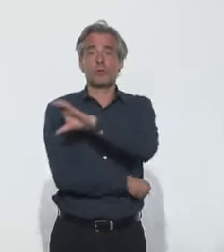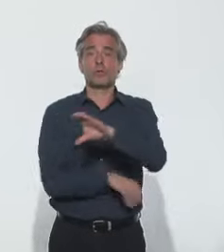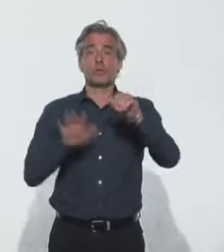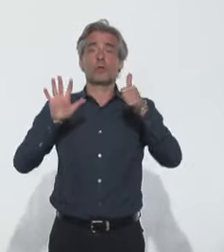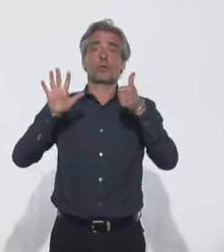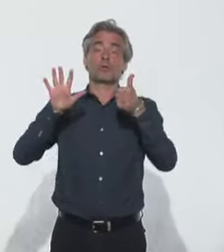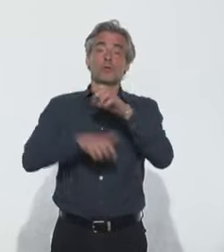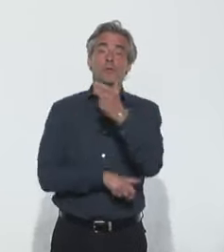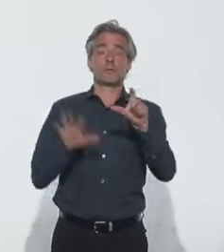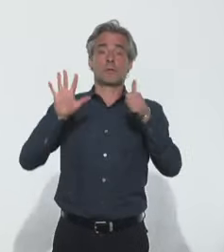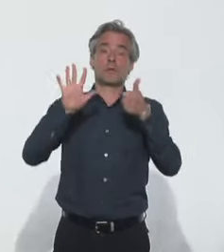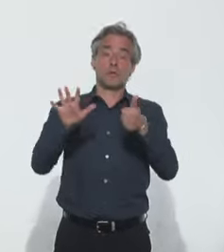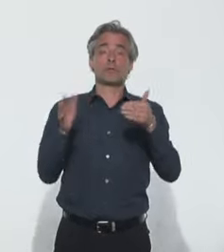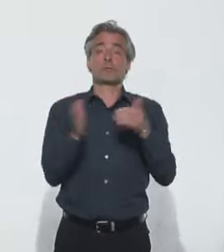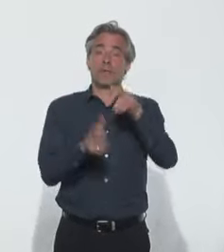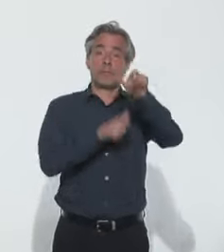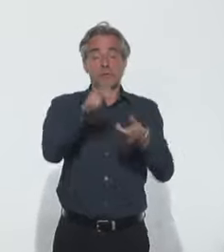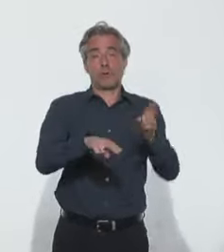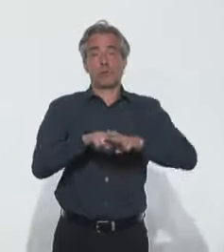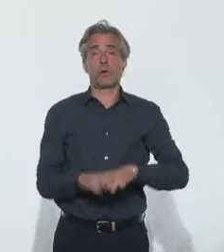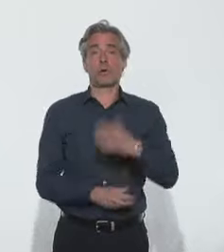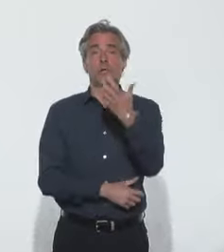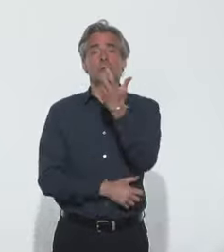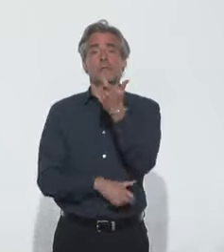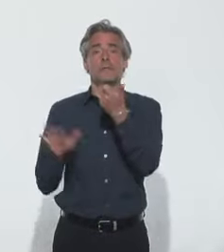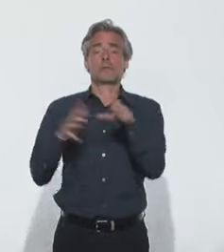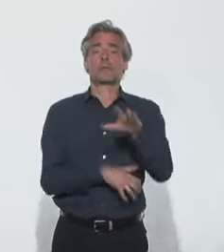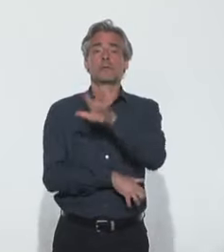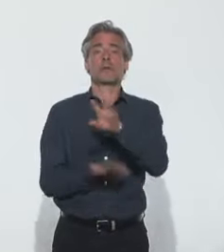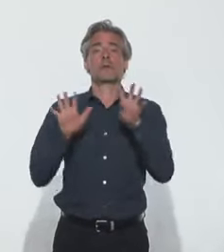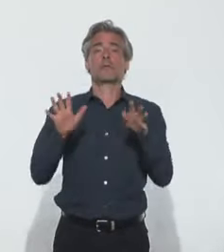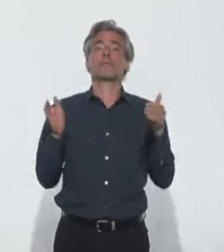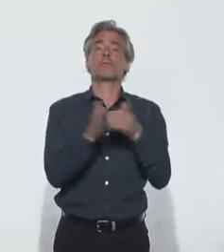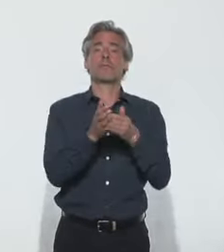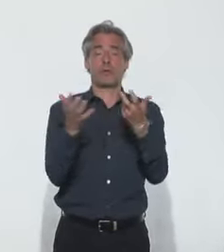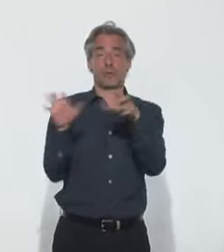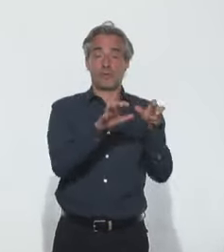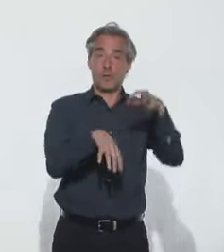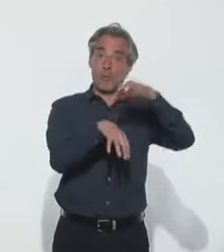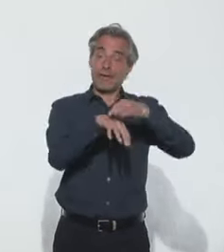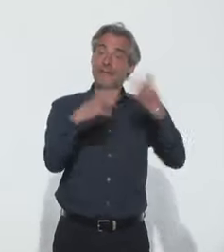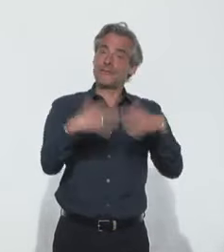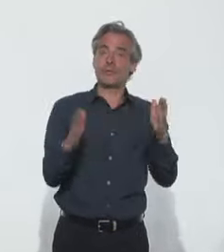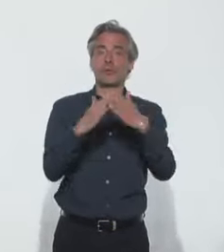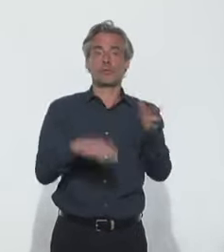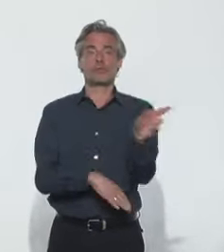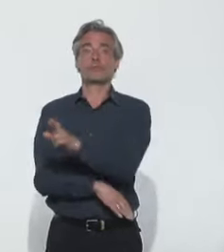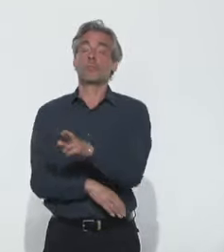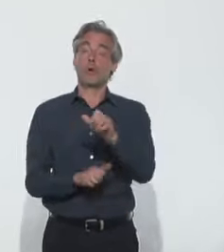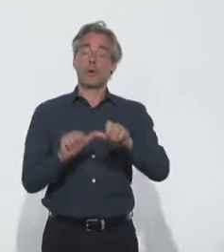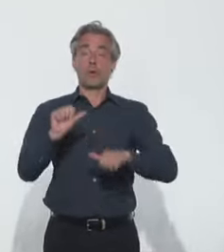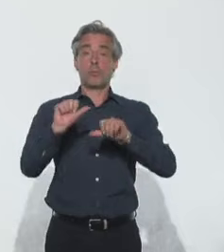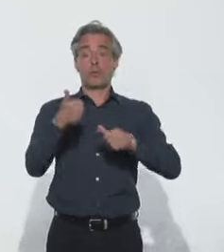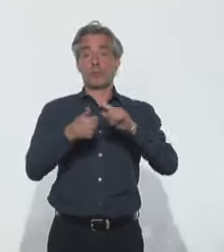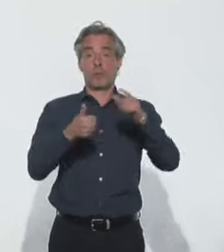810 personnes en sont décédées, 659 800 en ont guéri. Les Etats-Unis